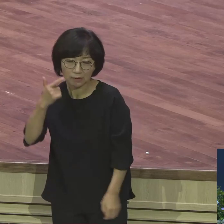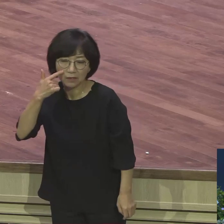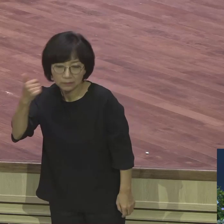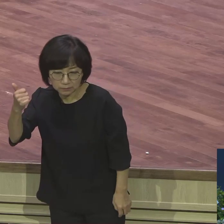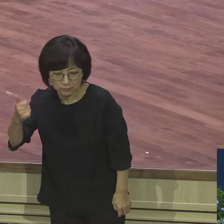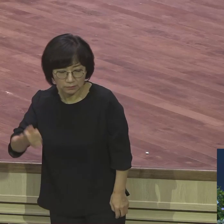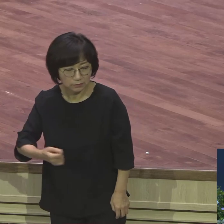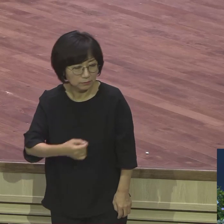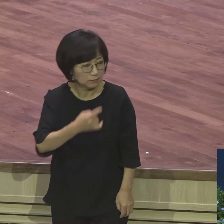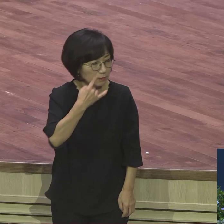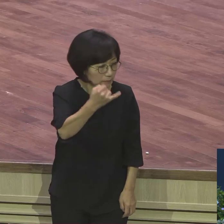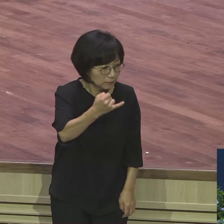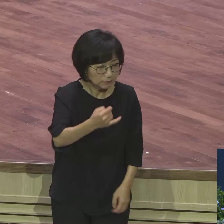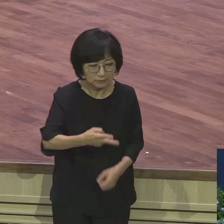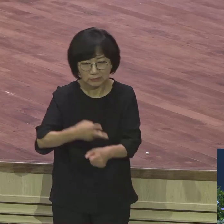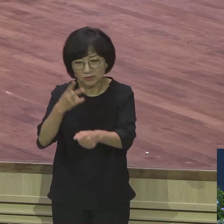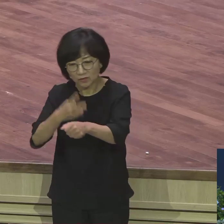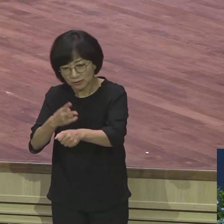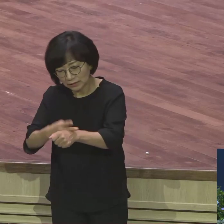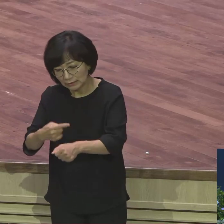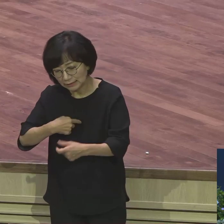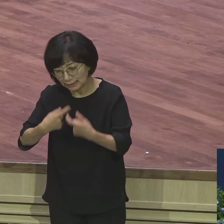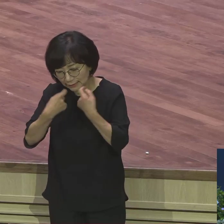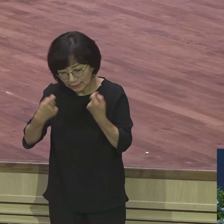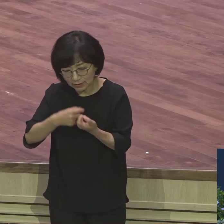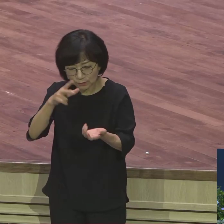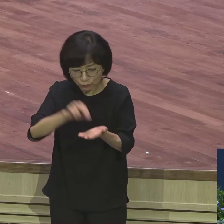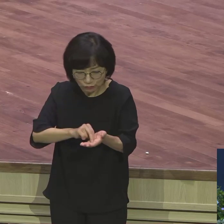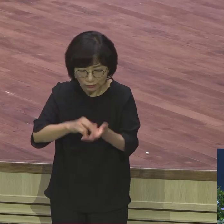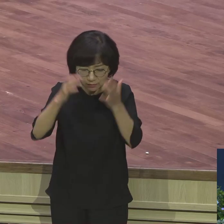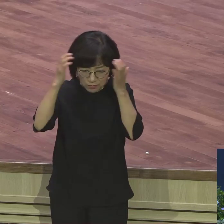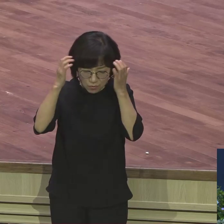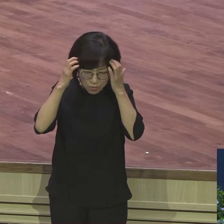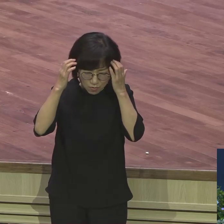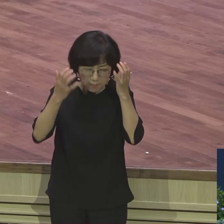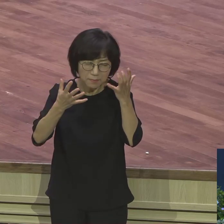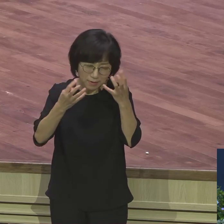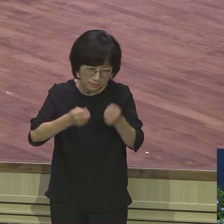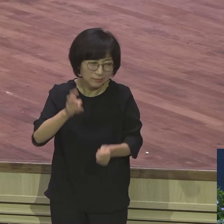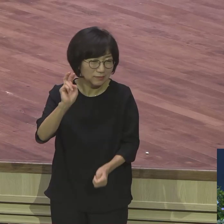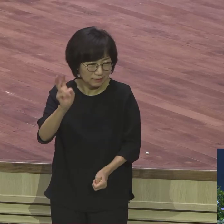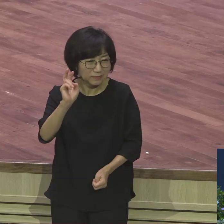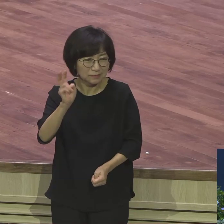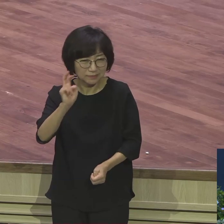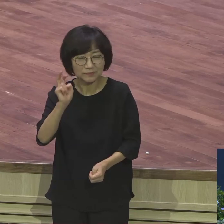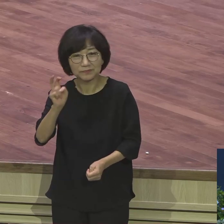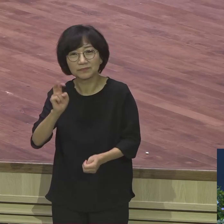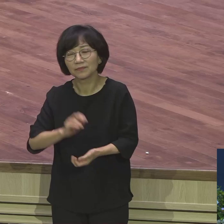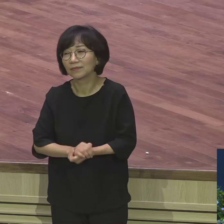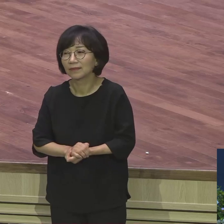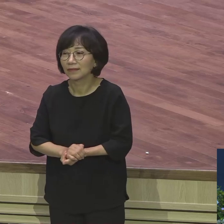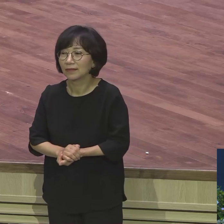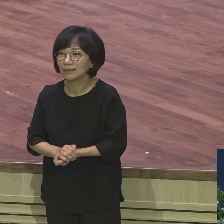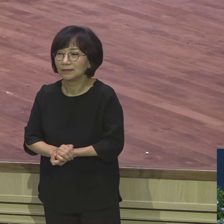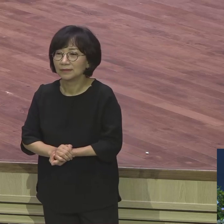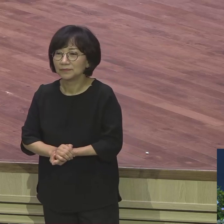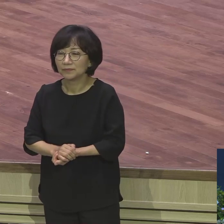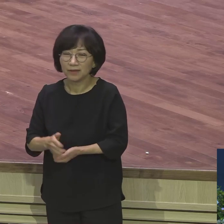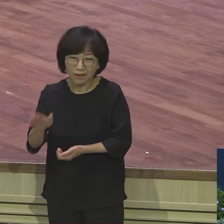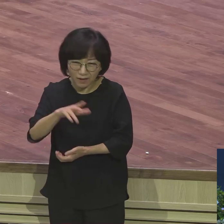여러분이 자신 문제 여러 문제들이 많이 있을 거예요 우리 성도들도 이런저런 문제 많이 있습니다